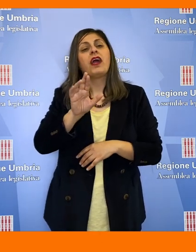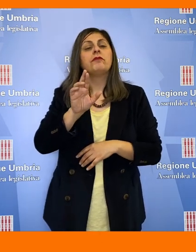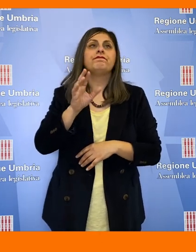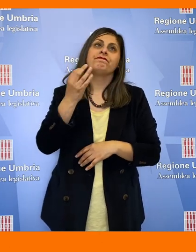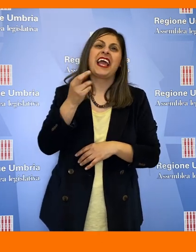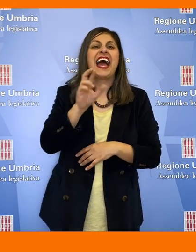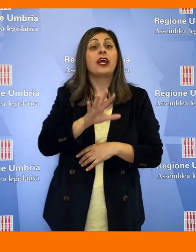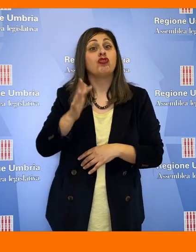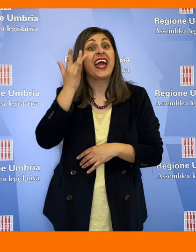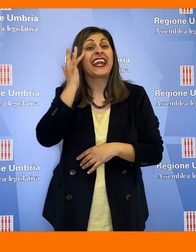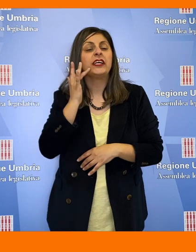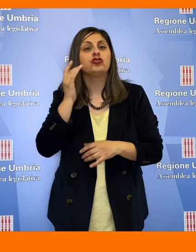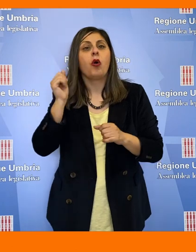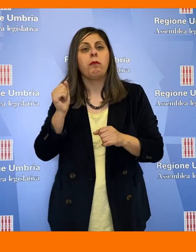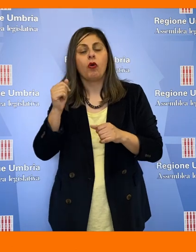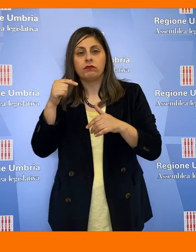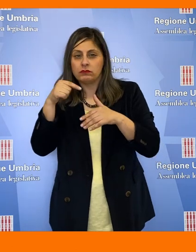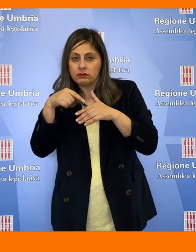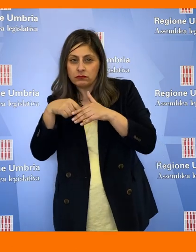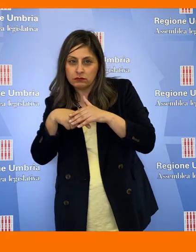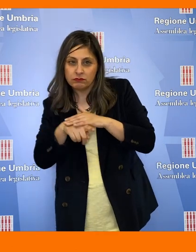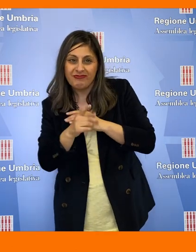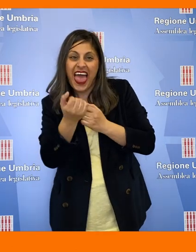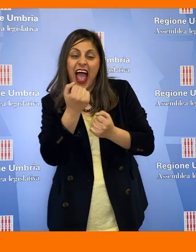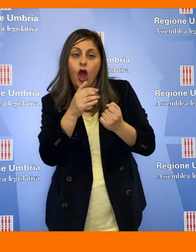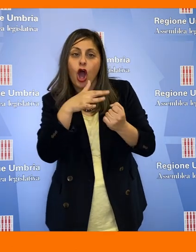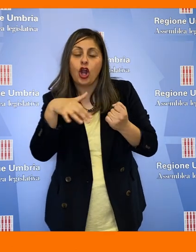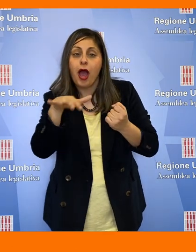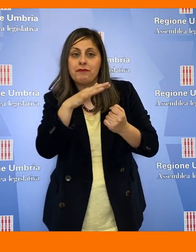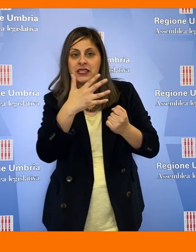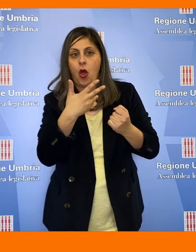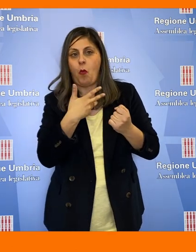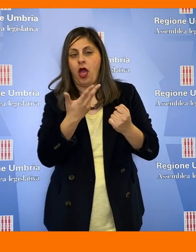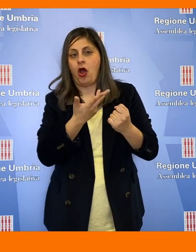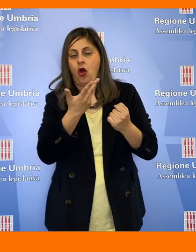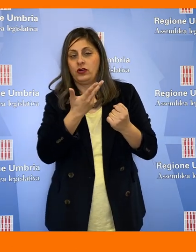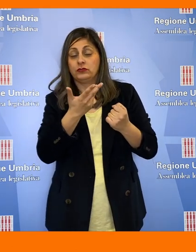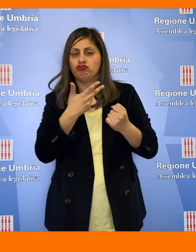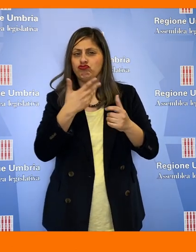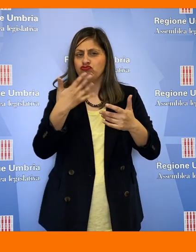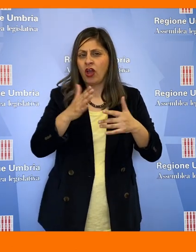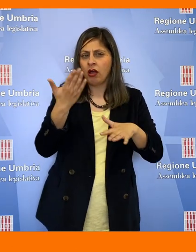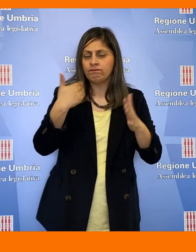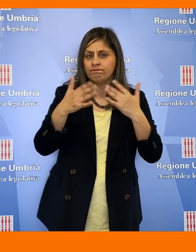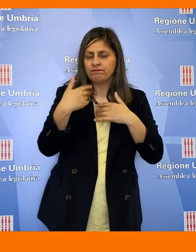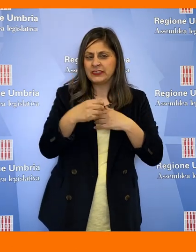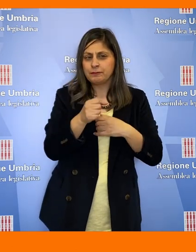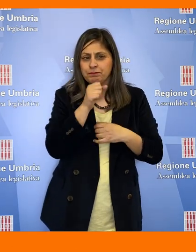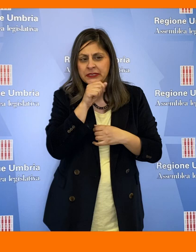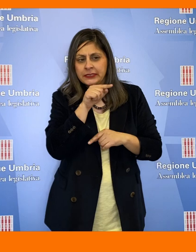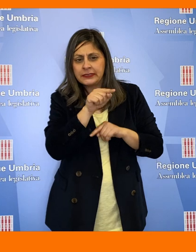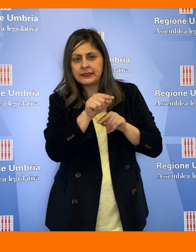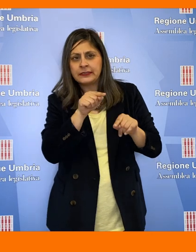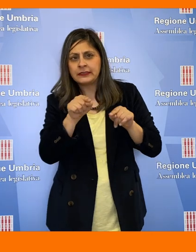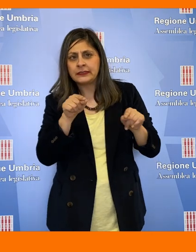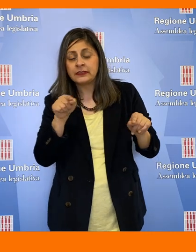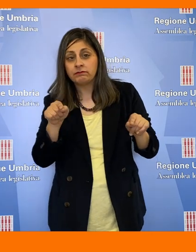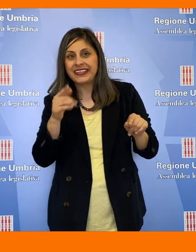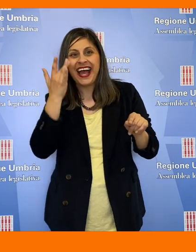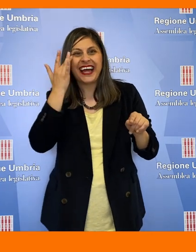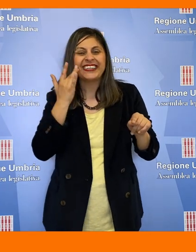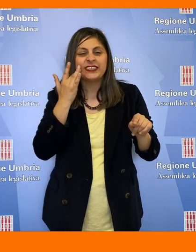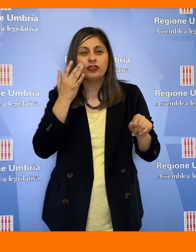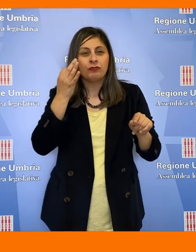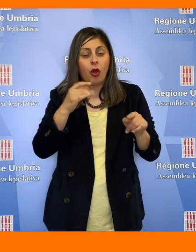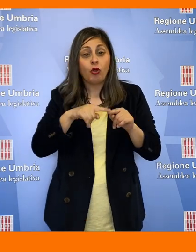una regione a rischio per quanto riguarda l'infiltrazione del sistema dell'economia, c'erano già dei segnali in questo senso e il rischio che